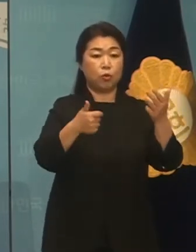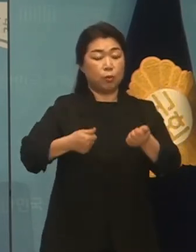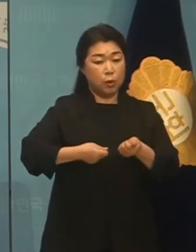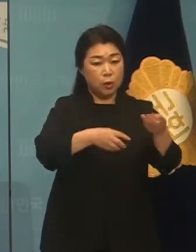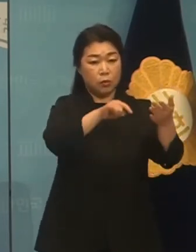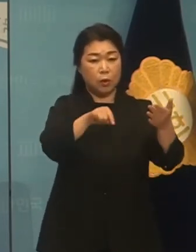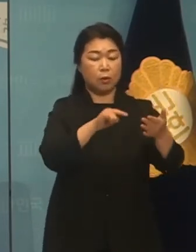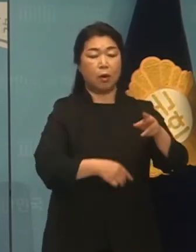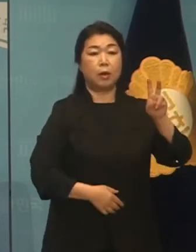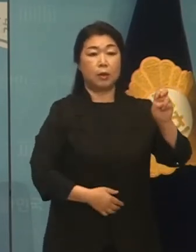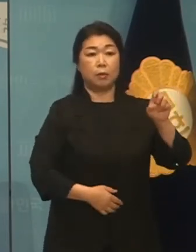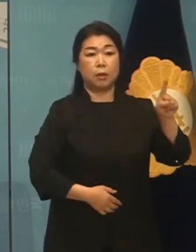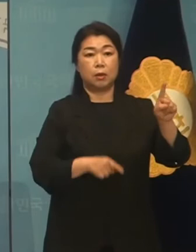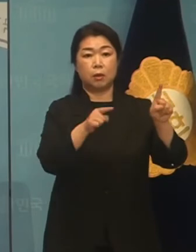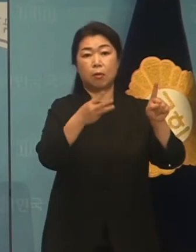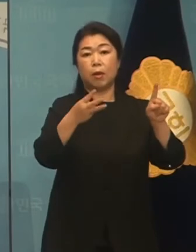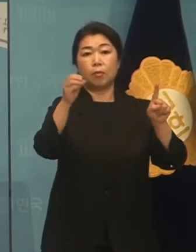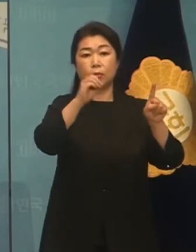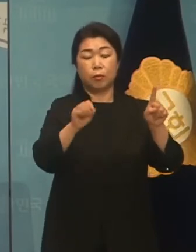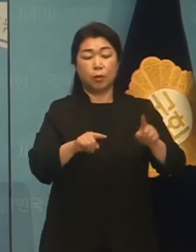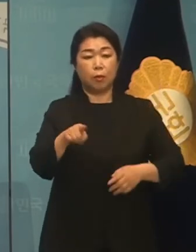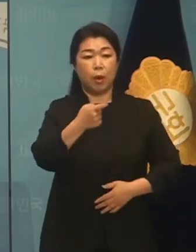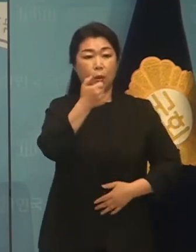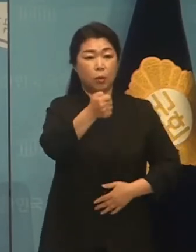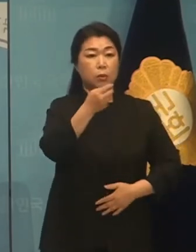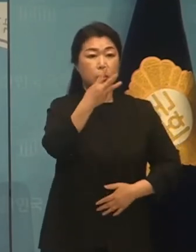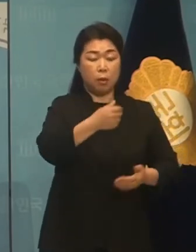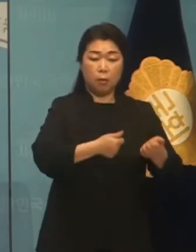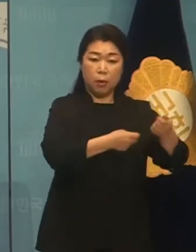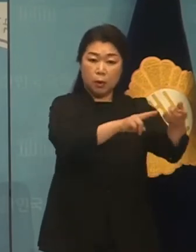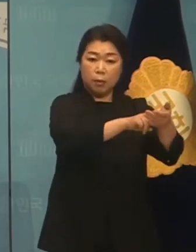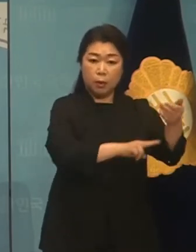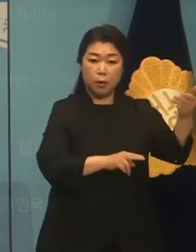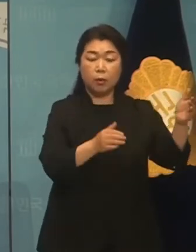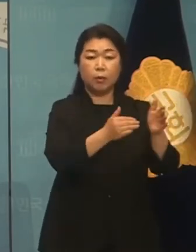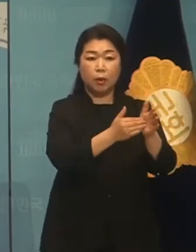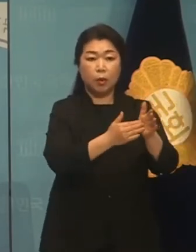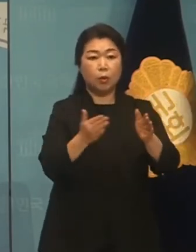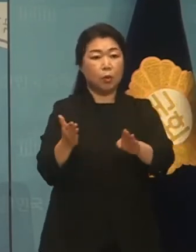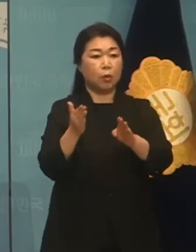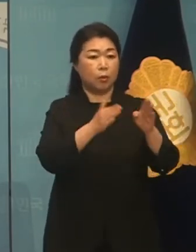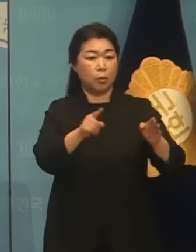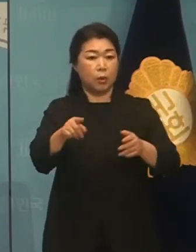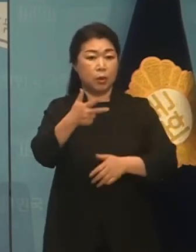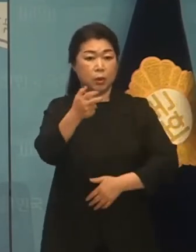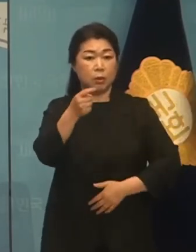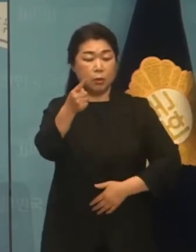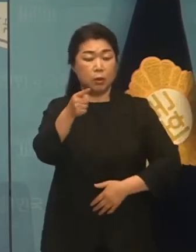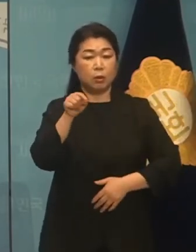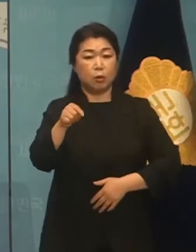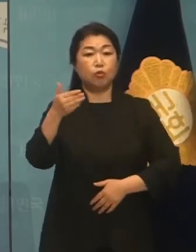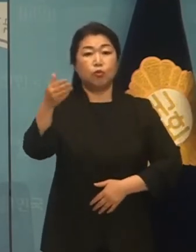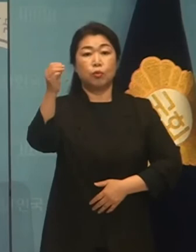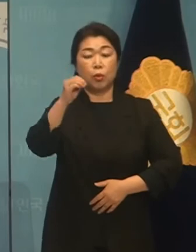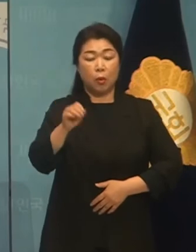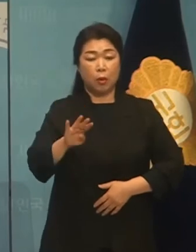.3%인 153필지를 매각하고 71.9%인